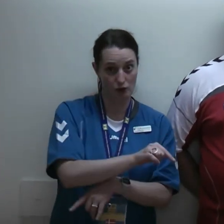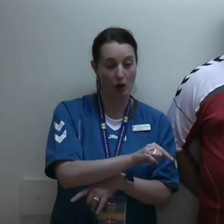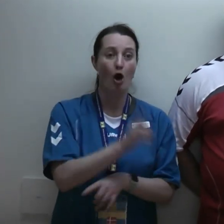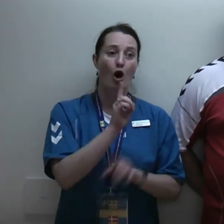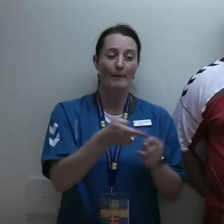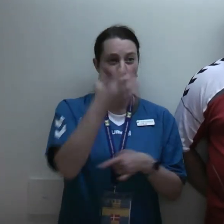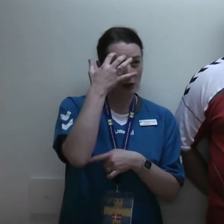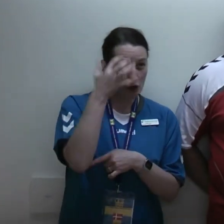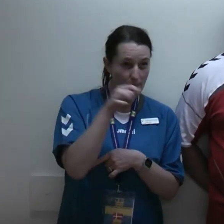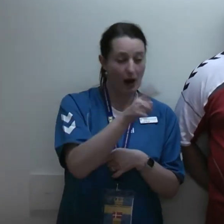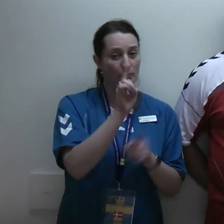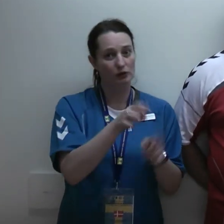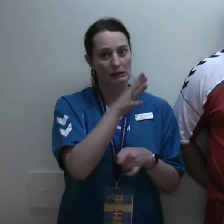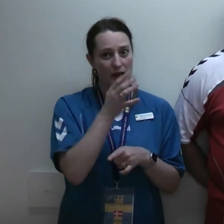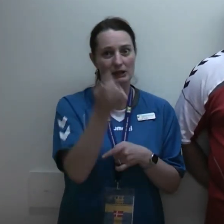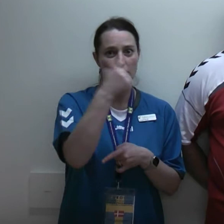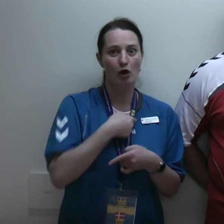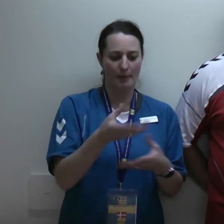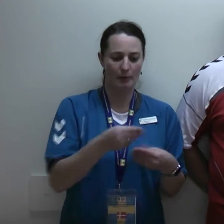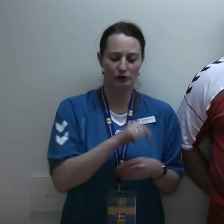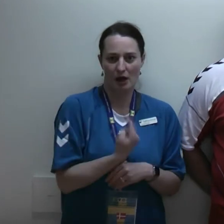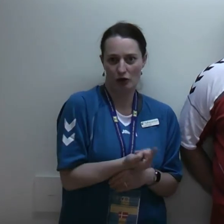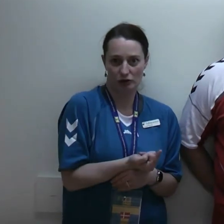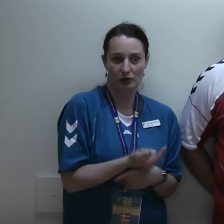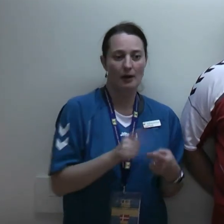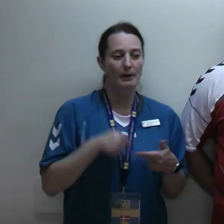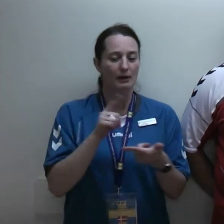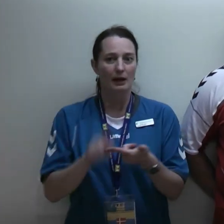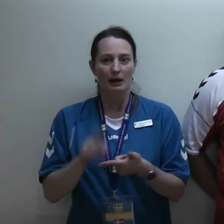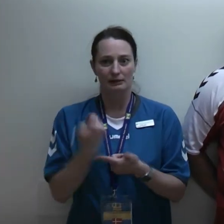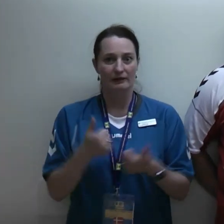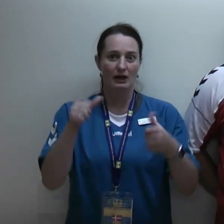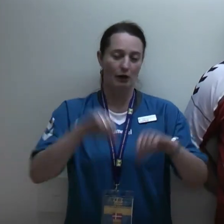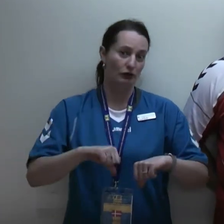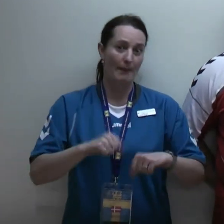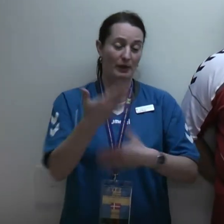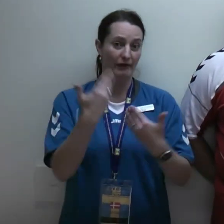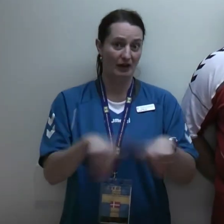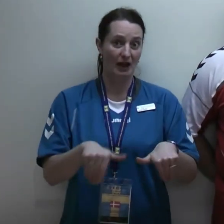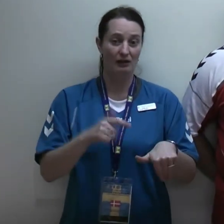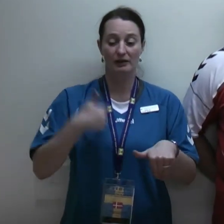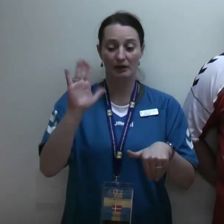bliver modtaget af en masse mennesker. Men ellers, vi har jo tabt finale, så vi skal bare sidde og være kede af det.